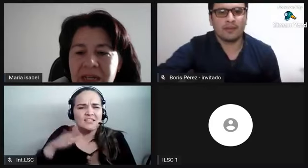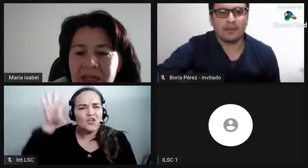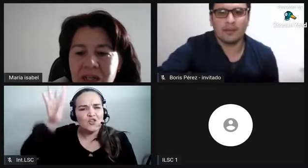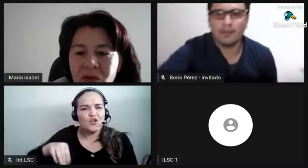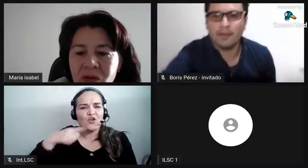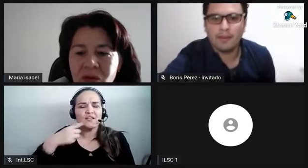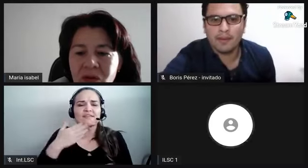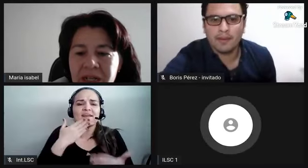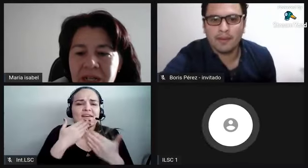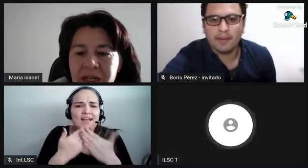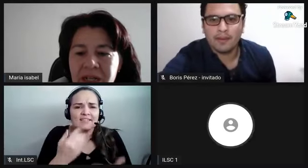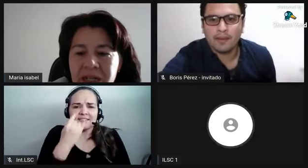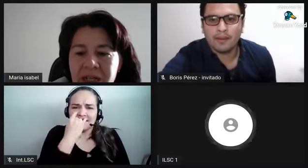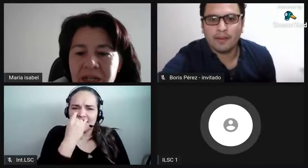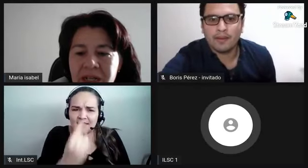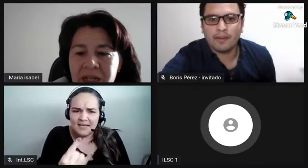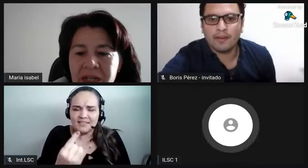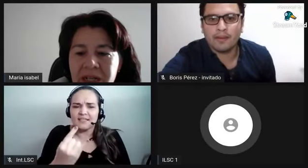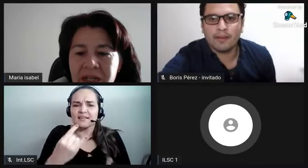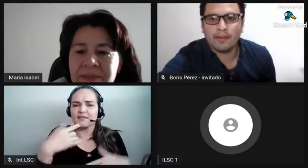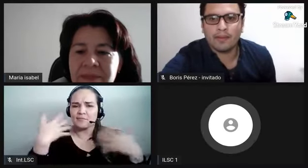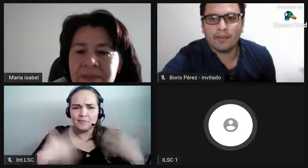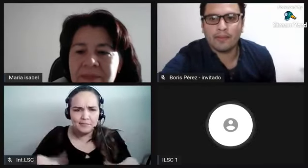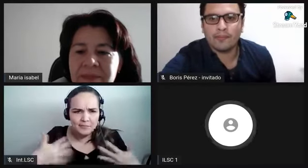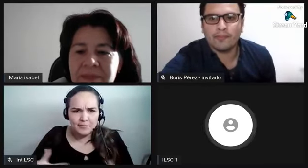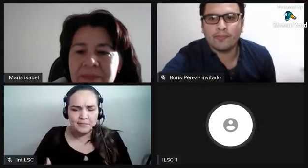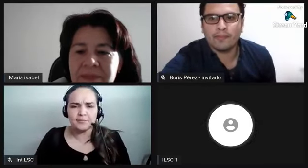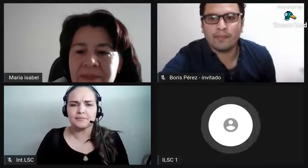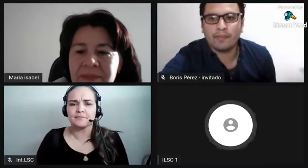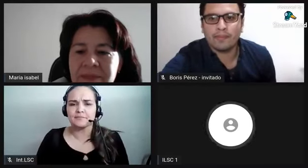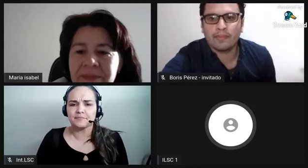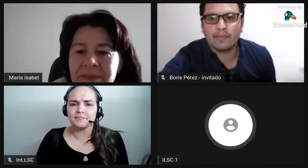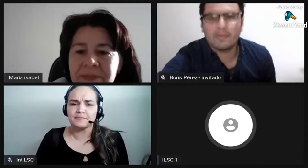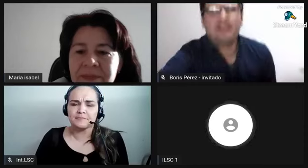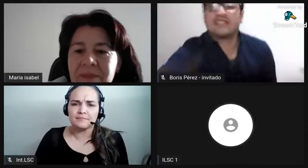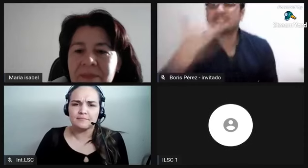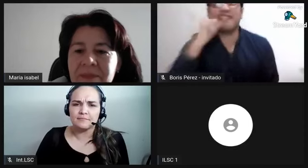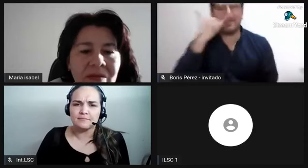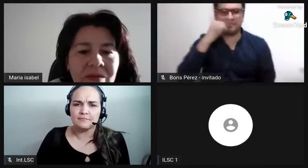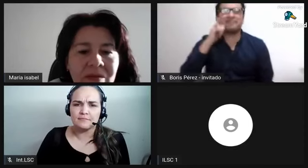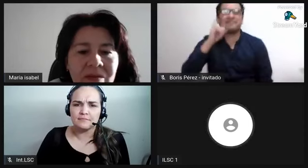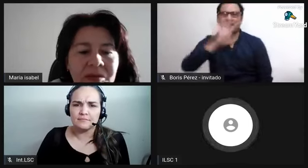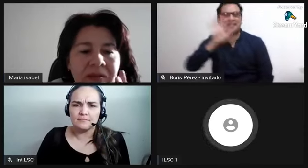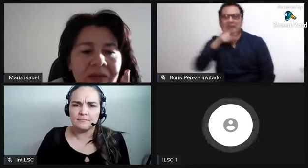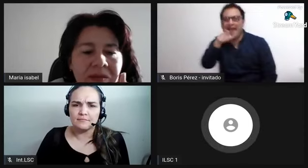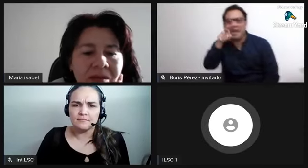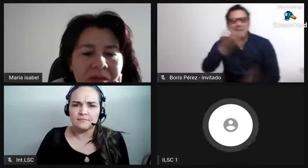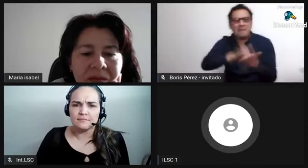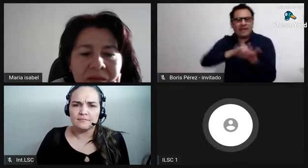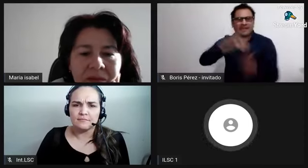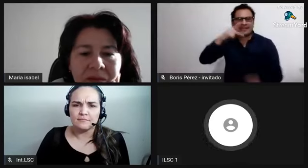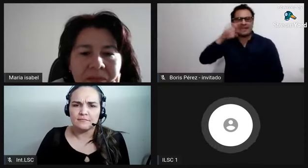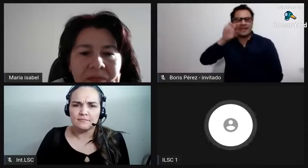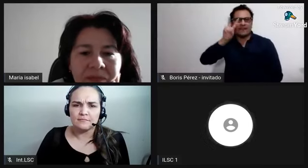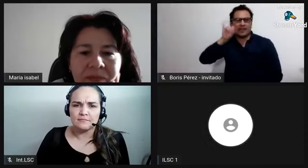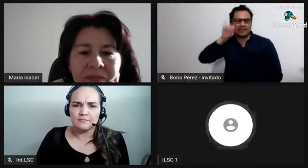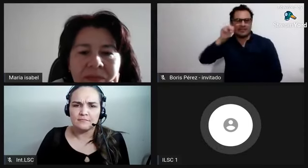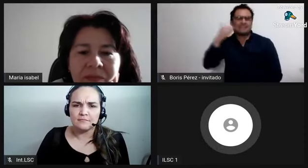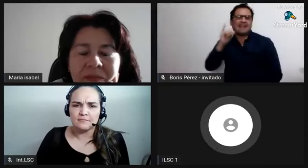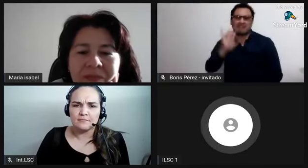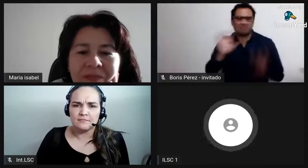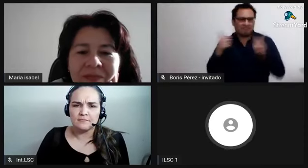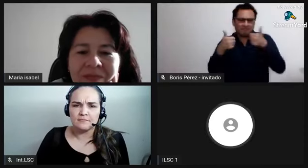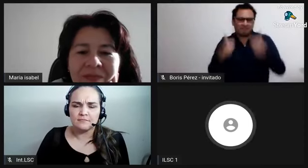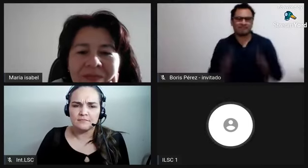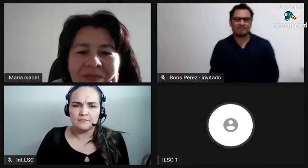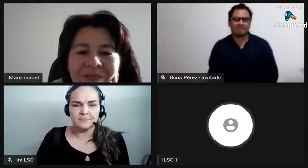Muchas gracias, profesor Boris. Yo tengo una, yo tengo una, algo que vi acá. Ah, no, ya, ya